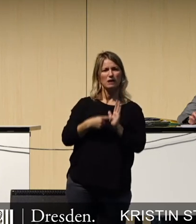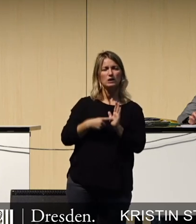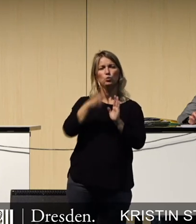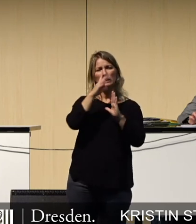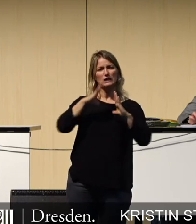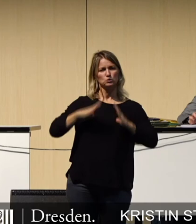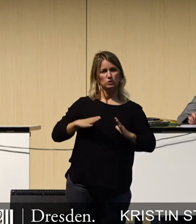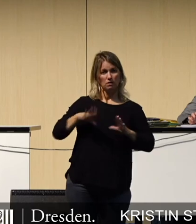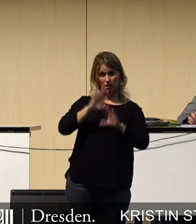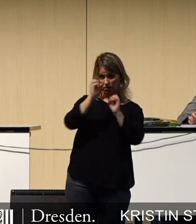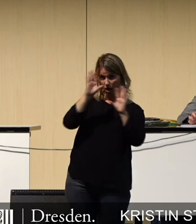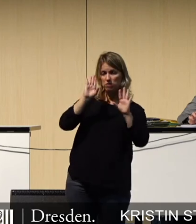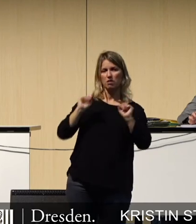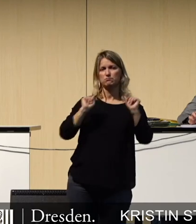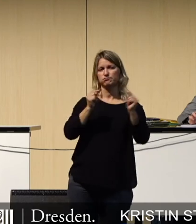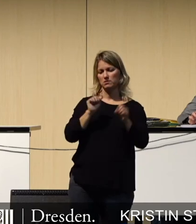drehen. Herzlichen Dank.